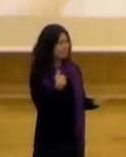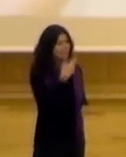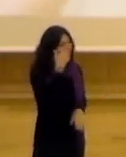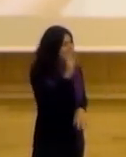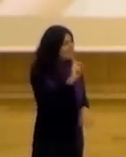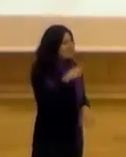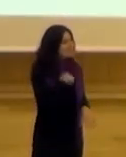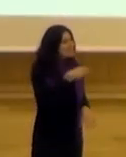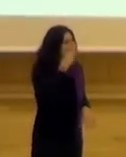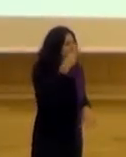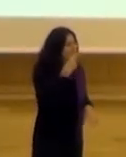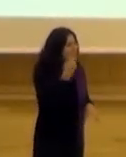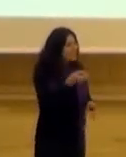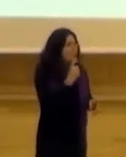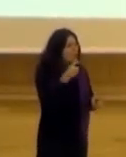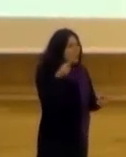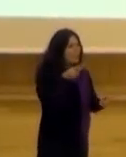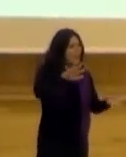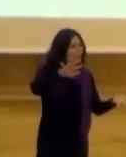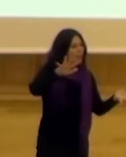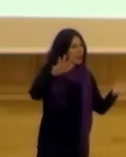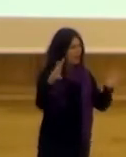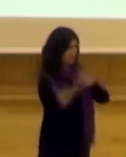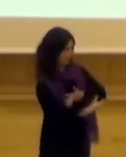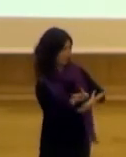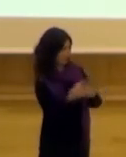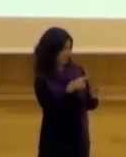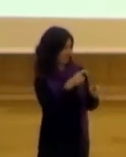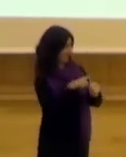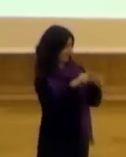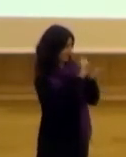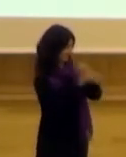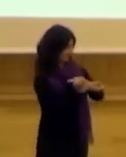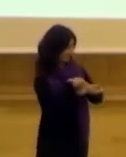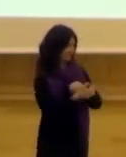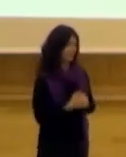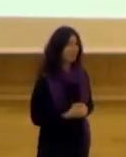interesaba ver era cómo eran esas dinámicas y se iban transformando. Y lo que fuimos observando fue este tipo de cosas.